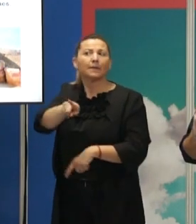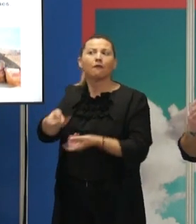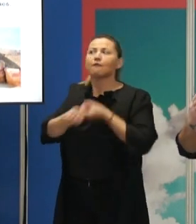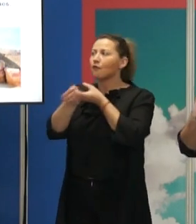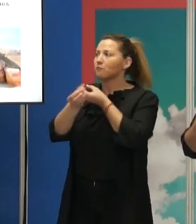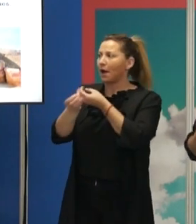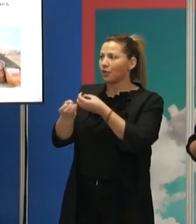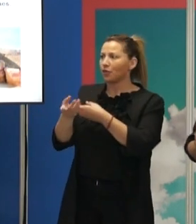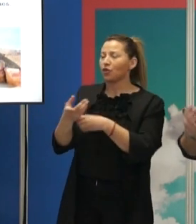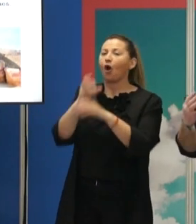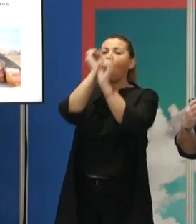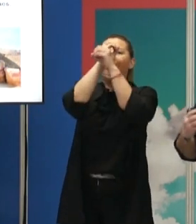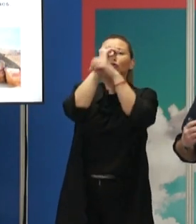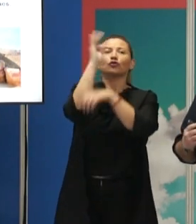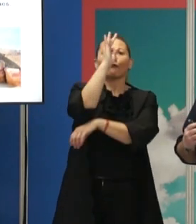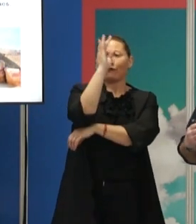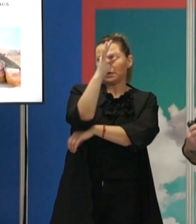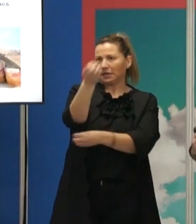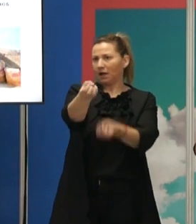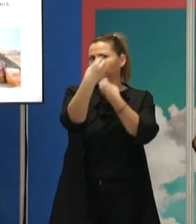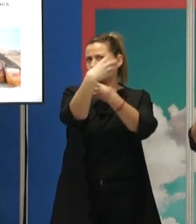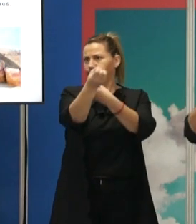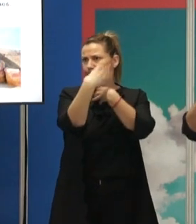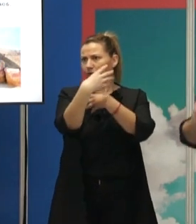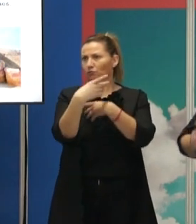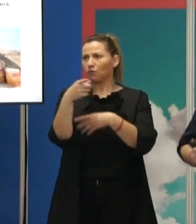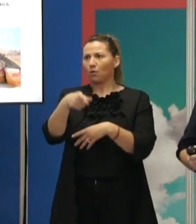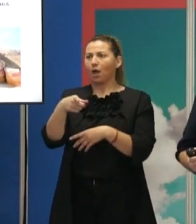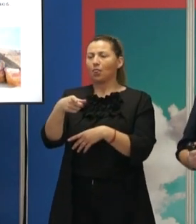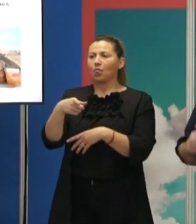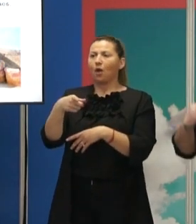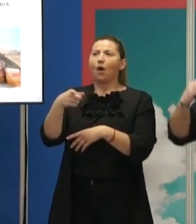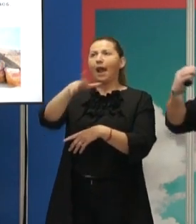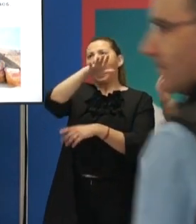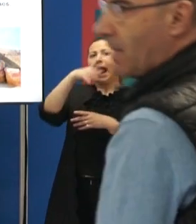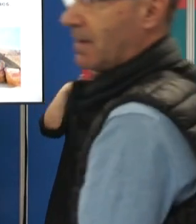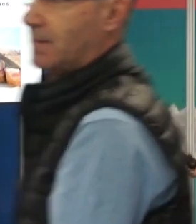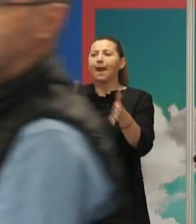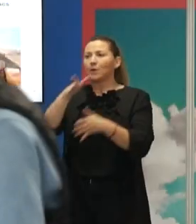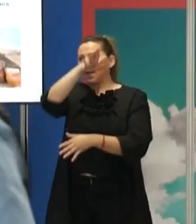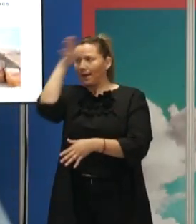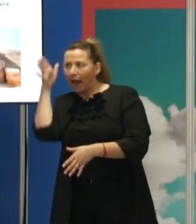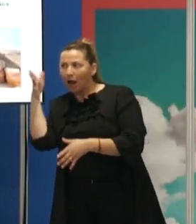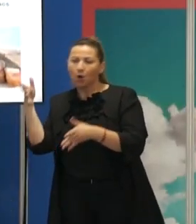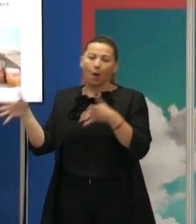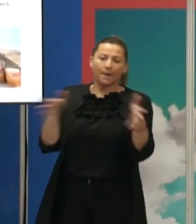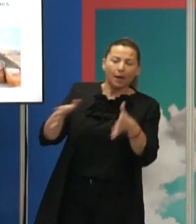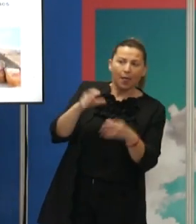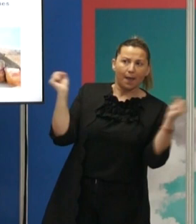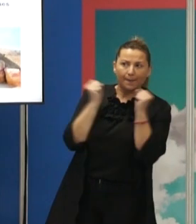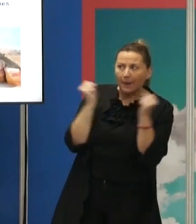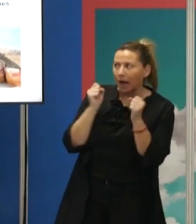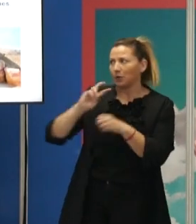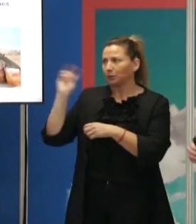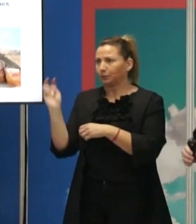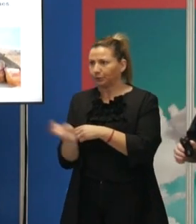por así decirlo, astrofísica. Es decir, información que te daba cuando salía el solsticio de verano, cuando salía el solsticio de invierno. Y por lo